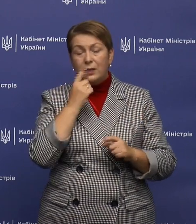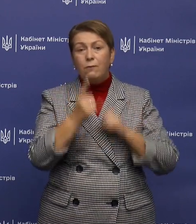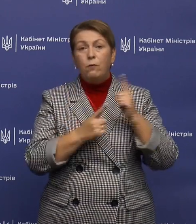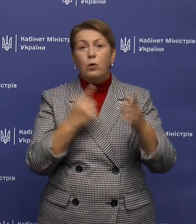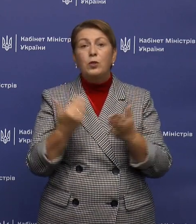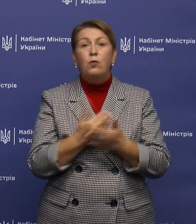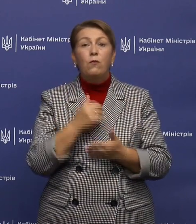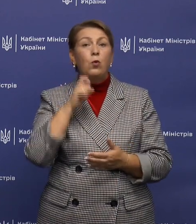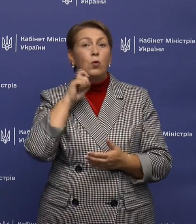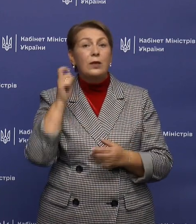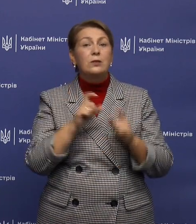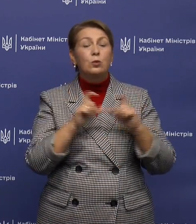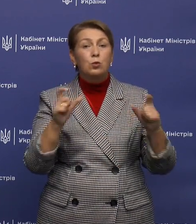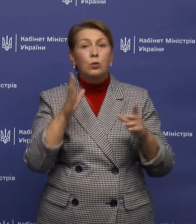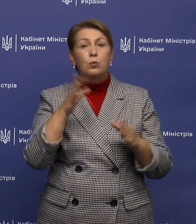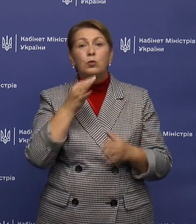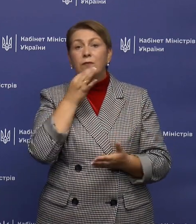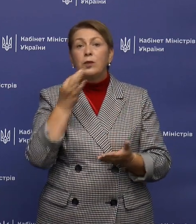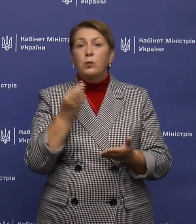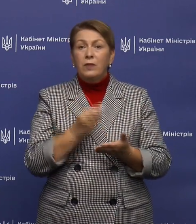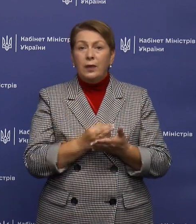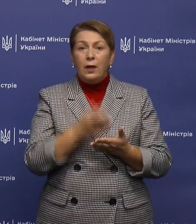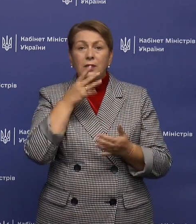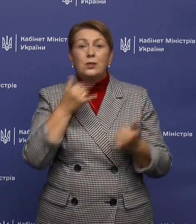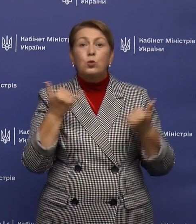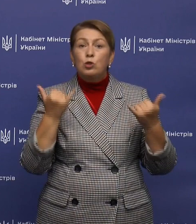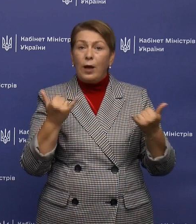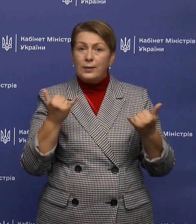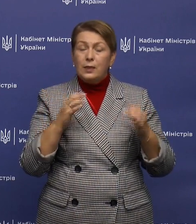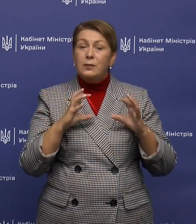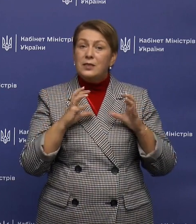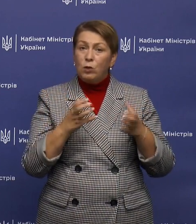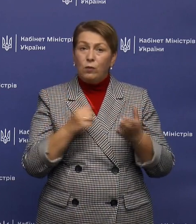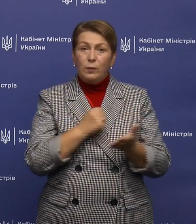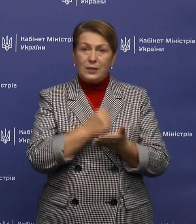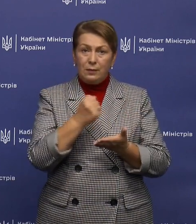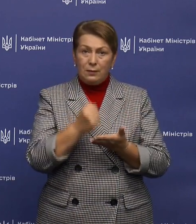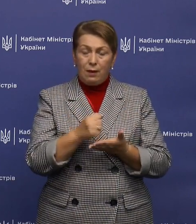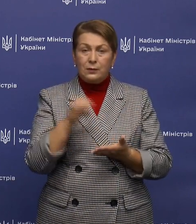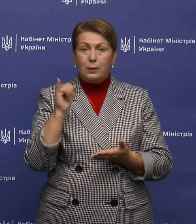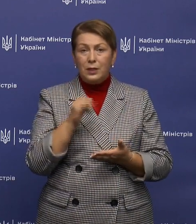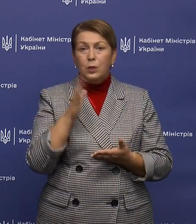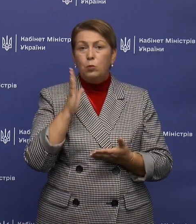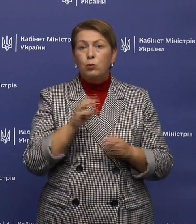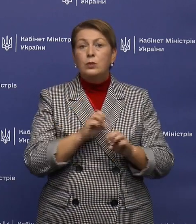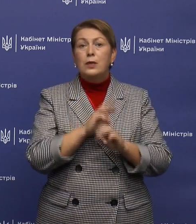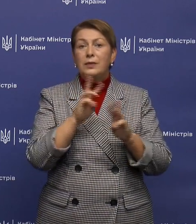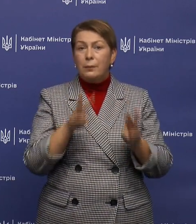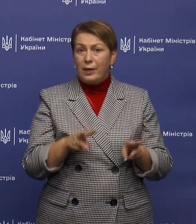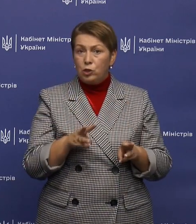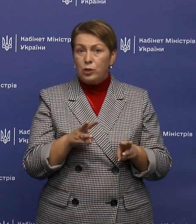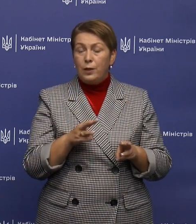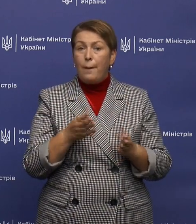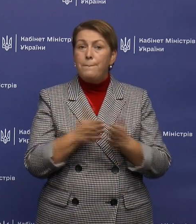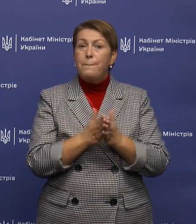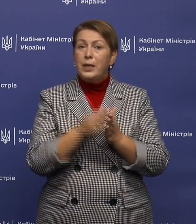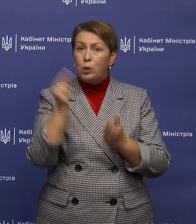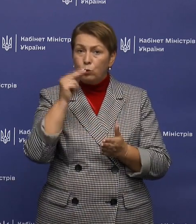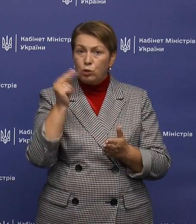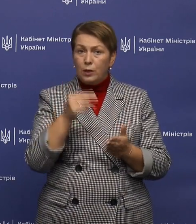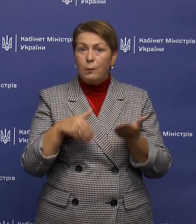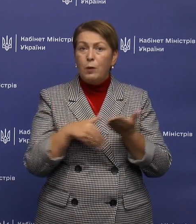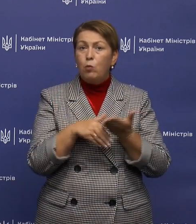будуть відповідати сучасним світовим стандартам та будуть забезпечені підручниками,